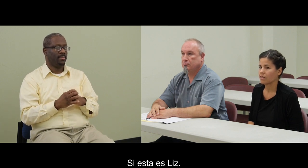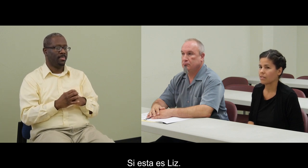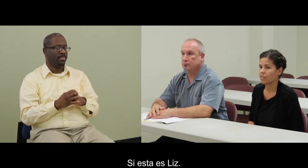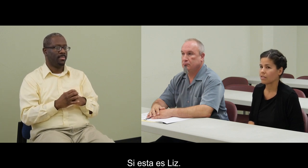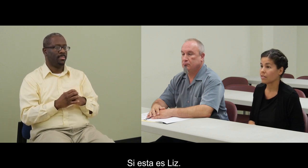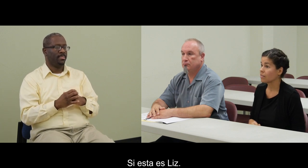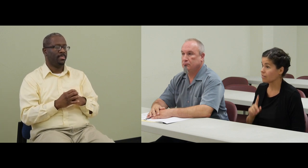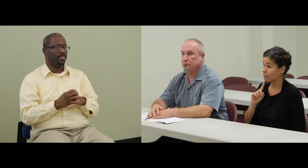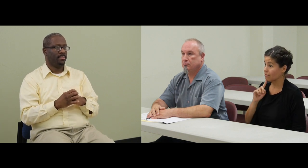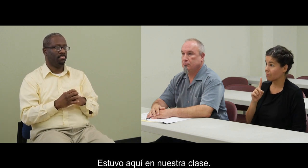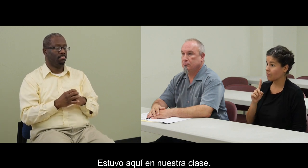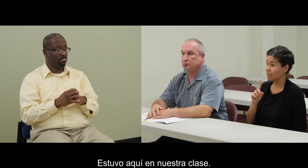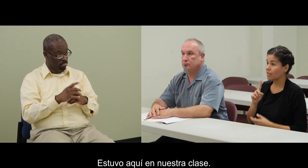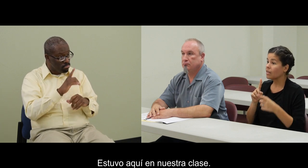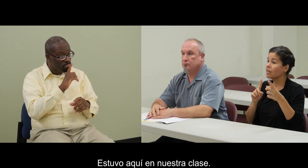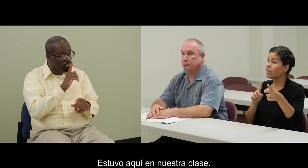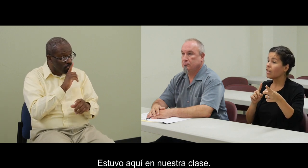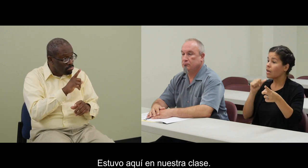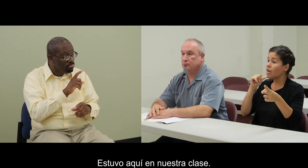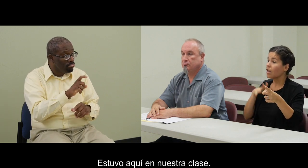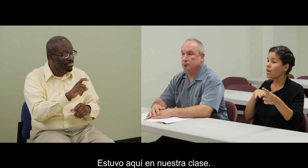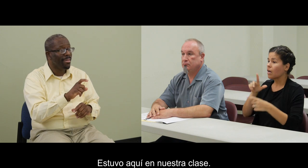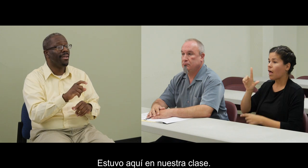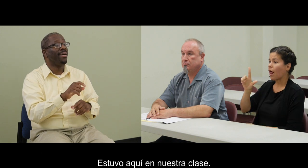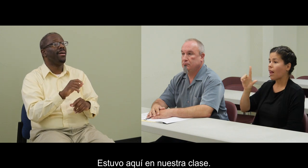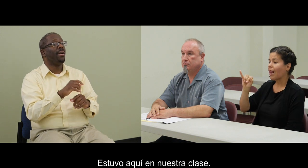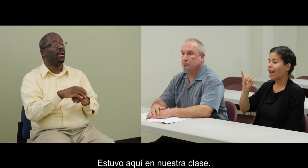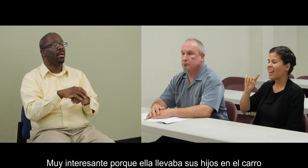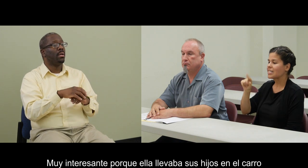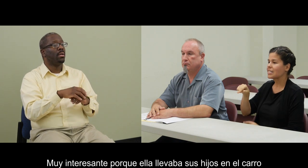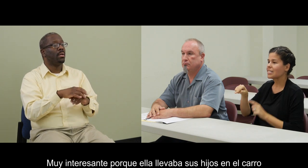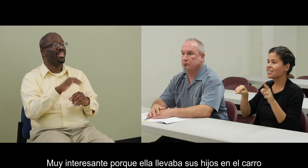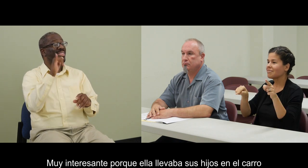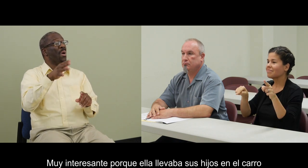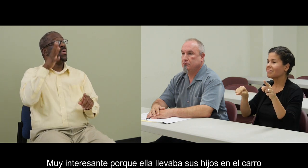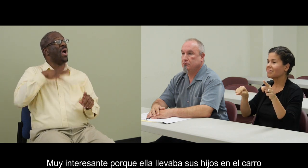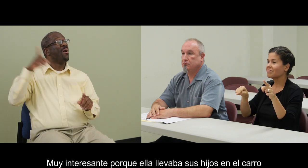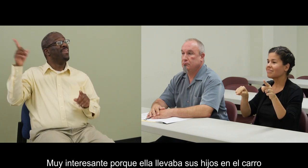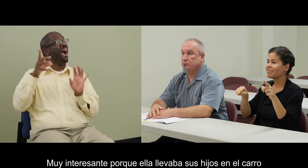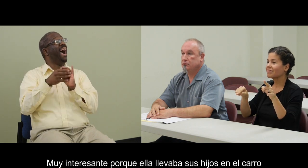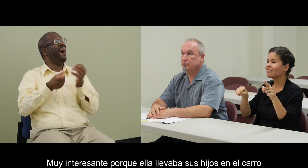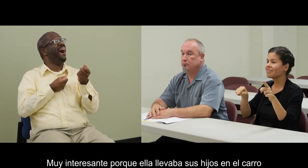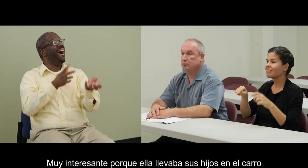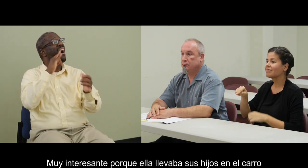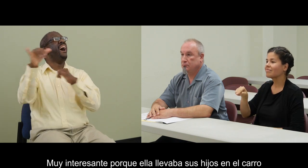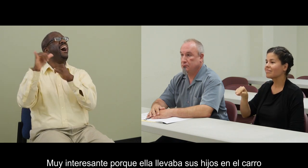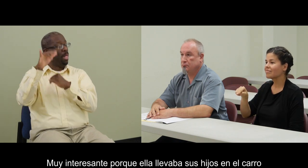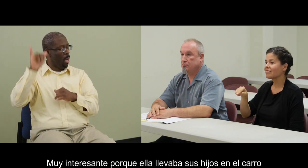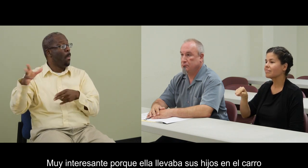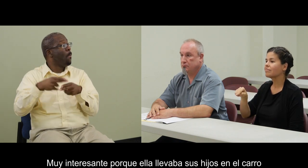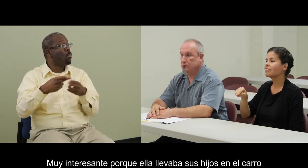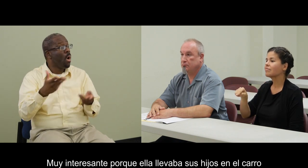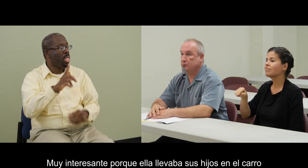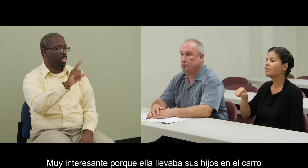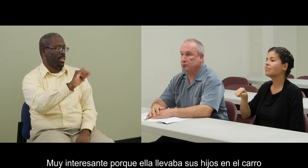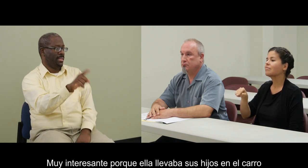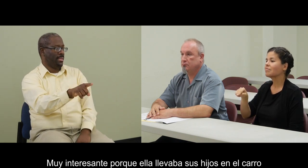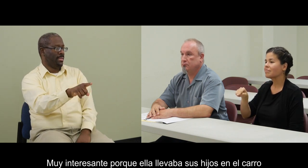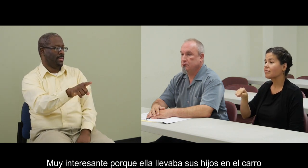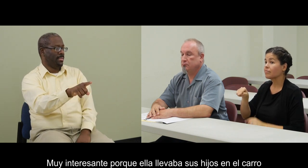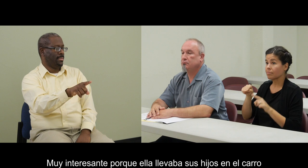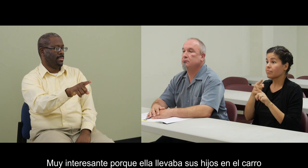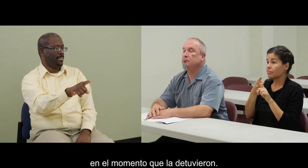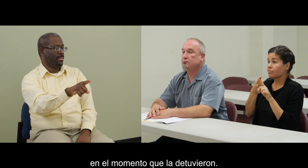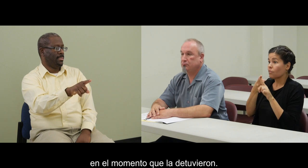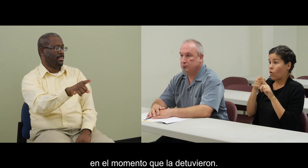Sí, esta es Liz. Estuvo aquí en nuestra clase. Muy interesante porque ella llevaba a sus